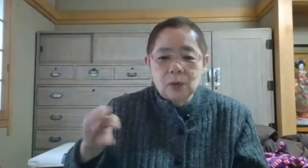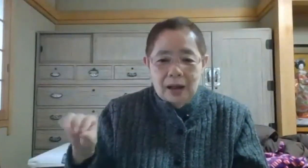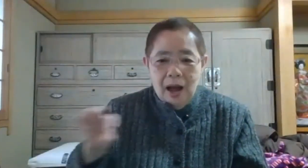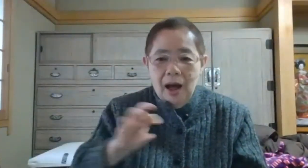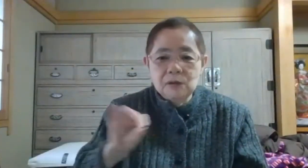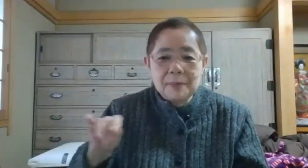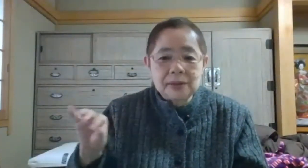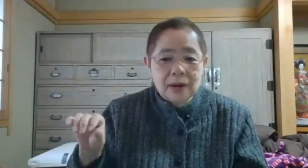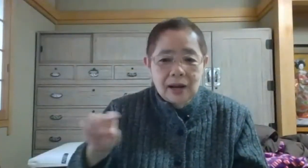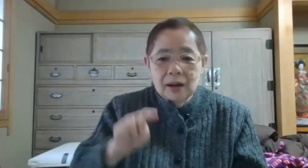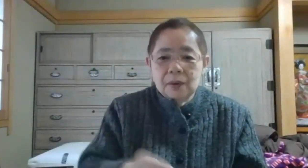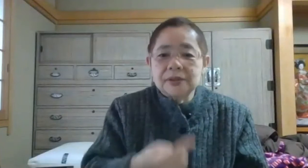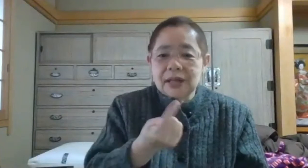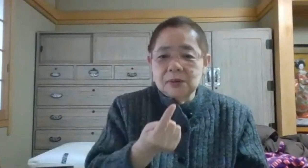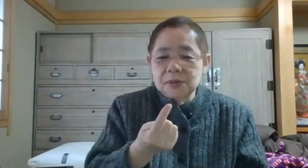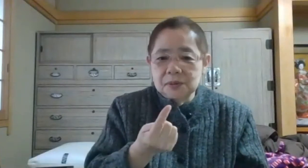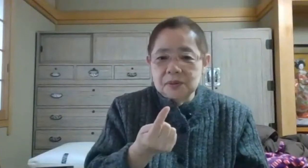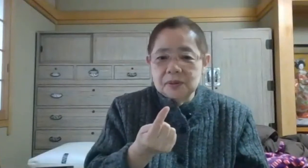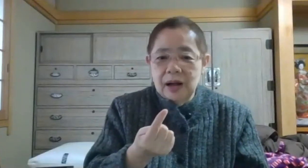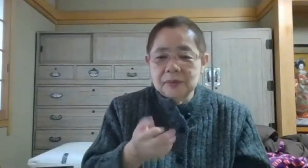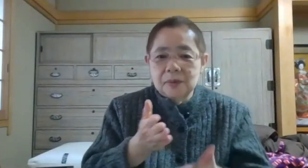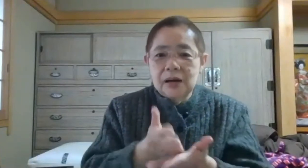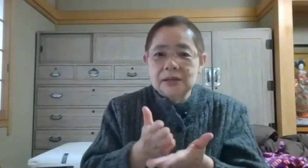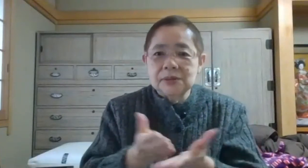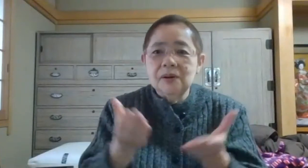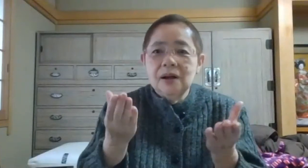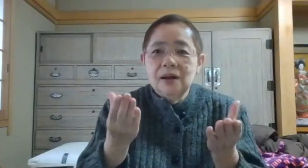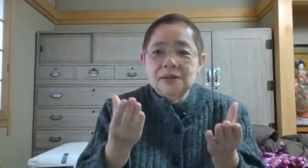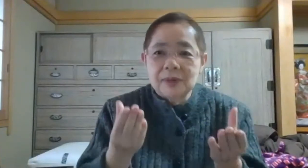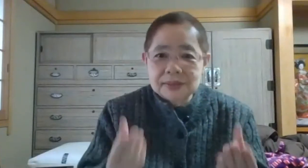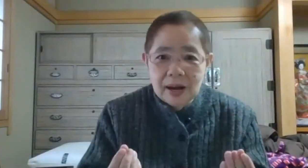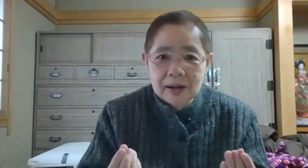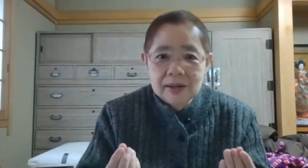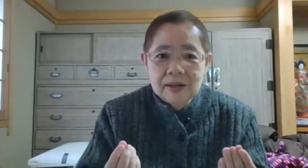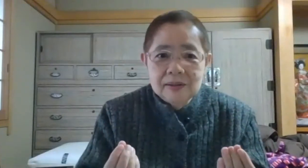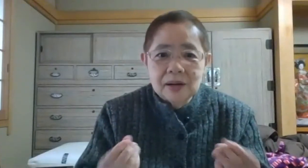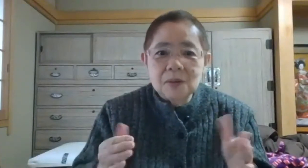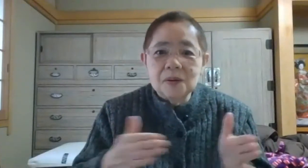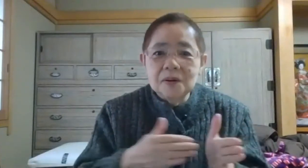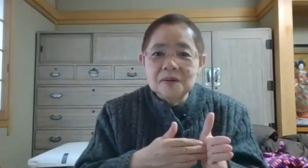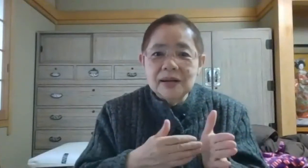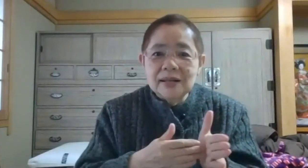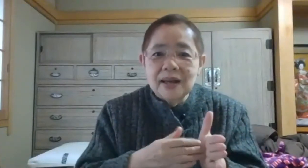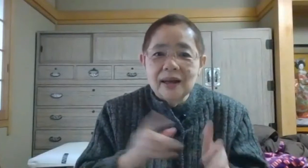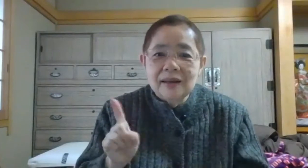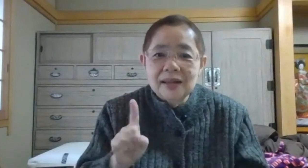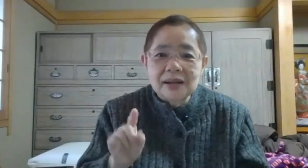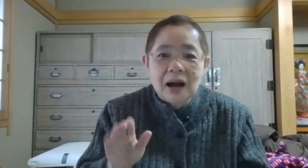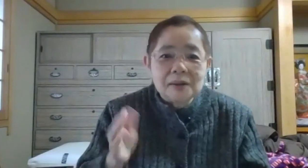からアルファベットから起きたというあのお話をしましたここまでで何かあります